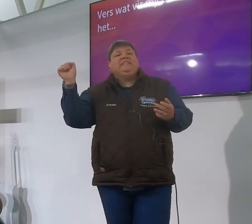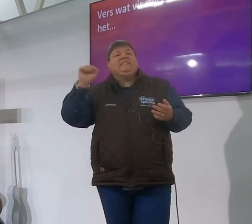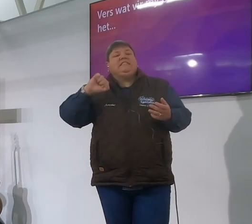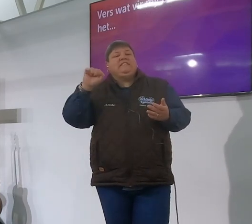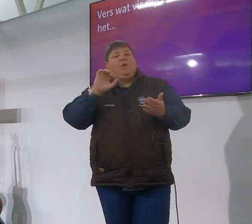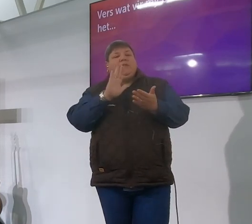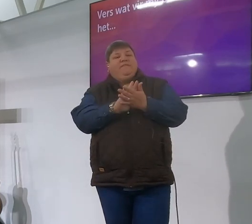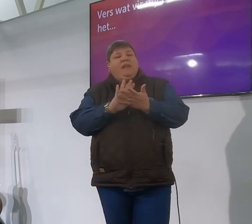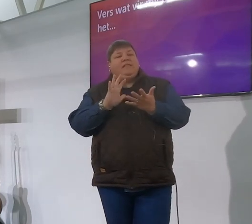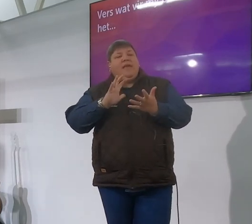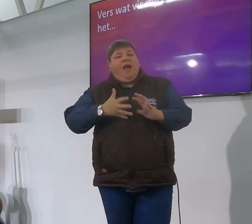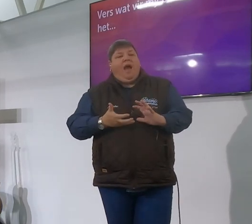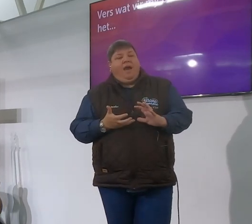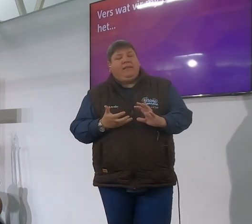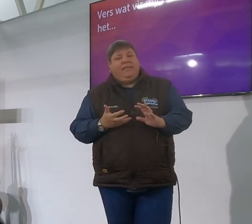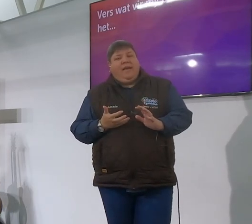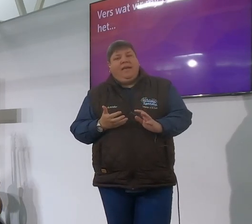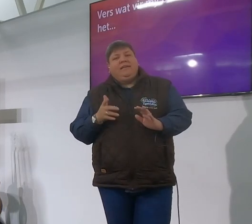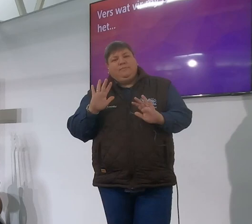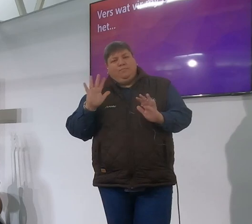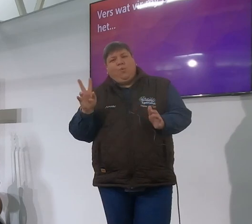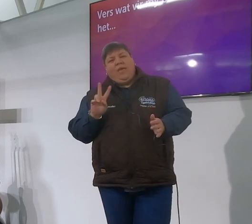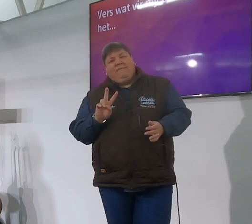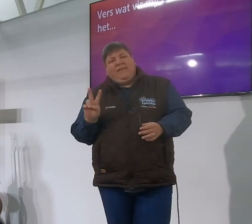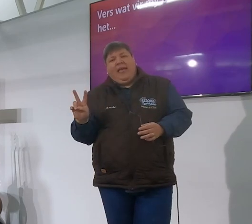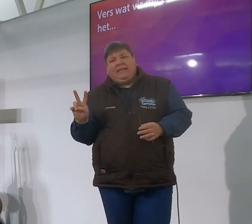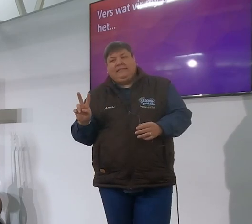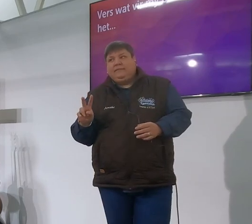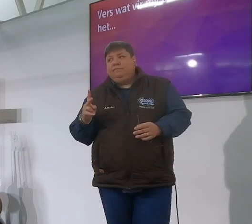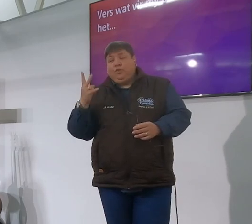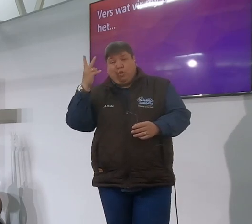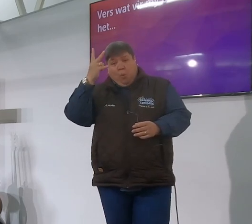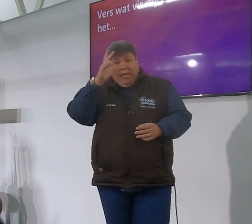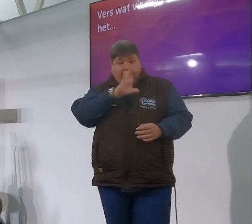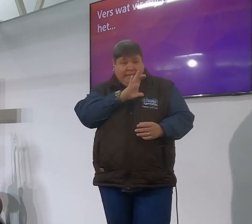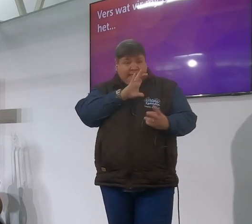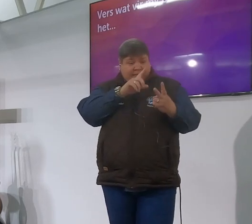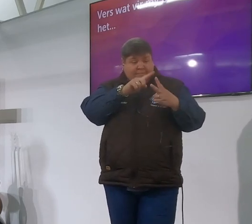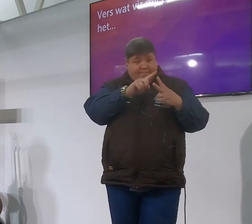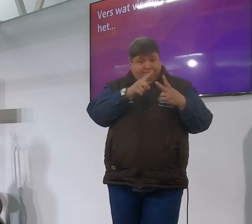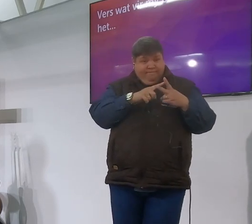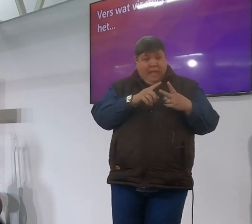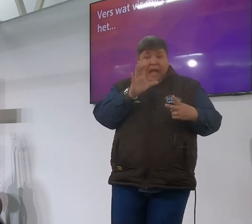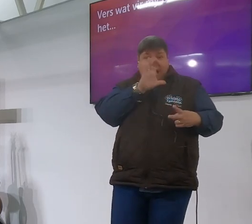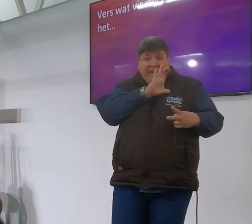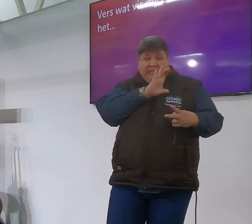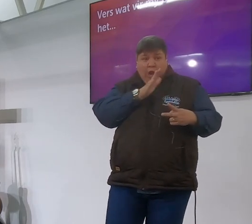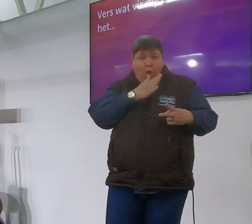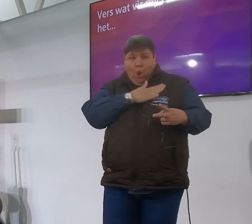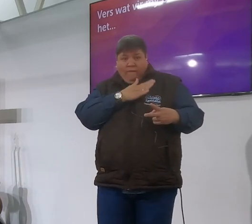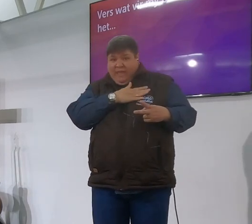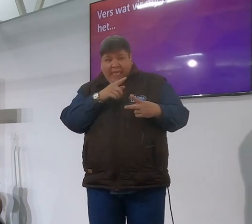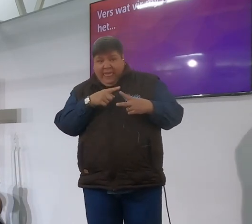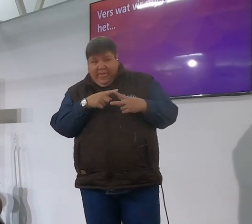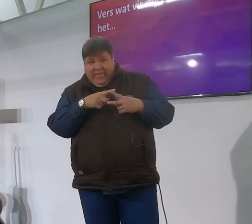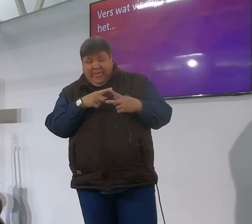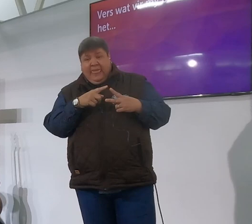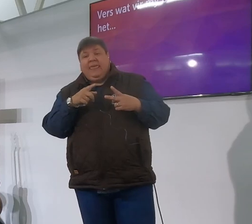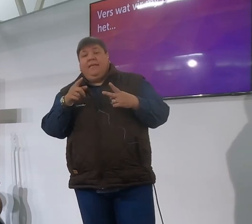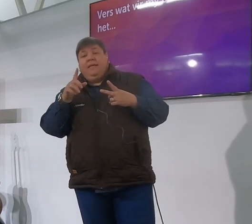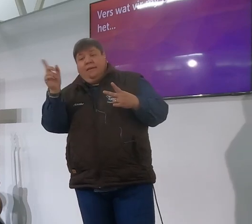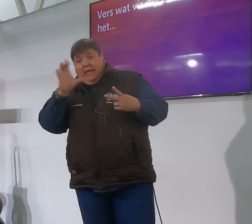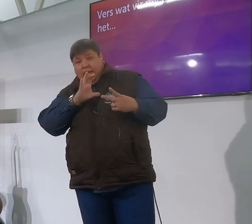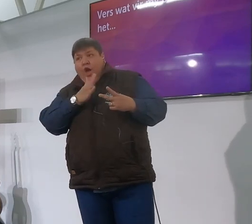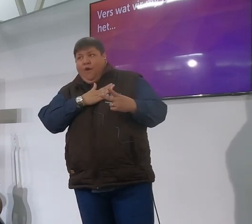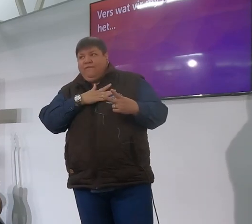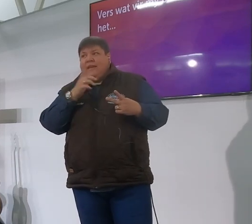een baie mooi vers en vandag weet is kry jy twee type christene jy kry christene wat van die vers hou en ander christene wat nie van die vers hou en ek dink nie